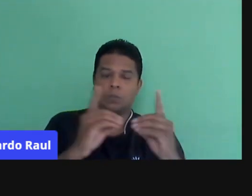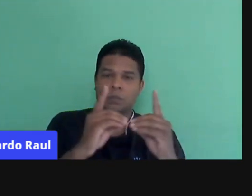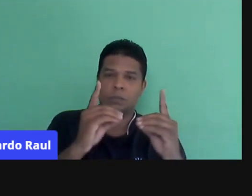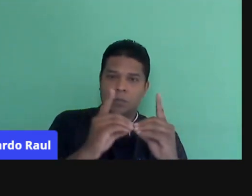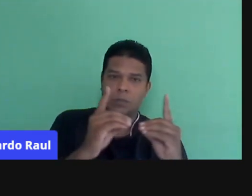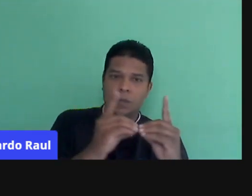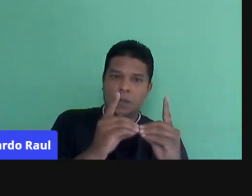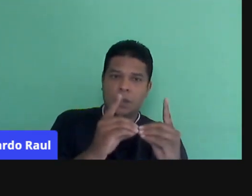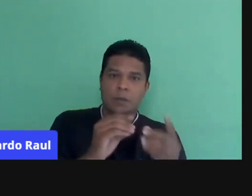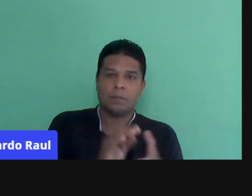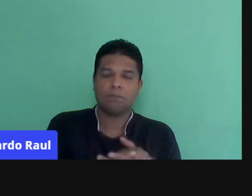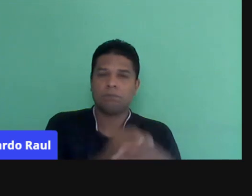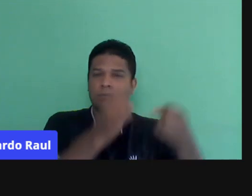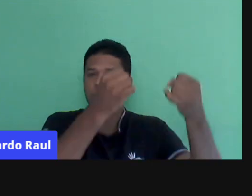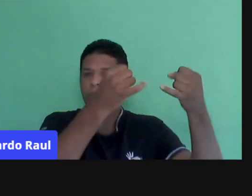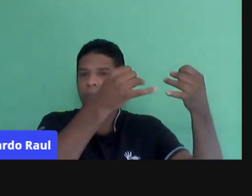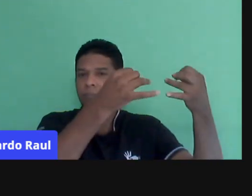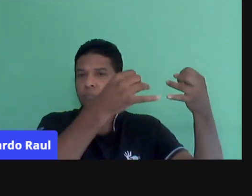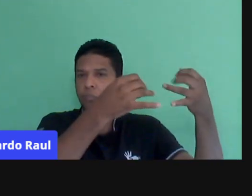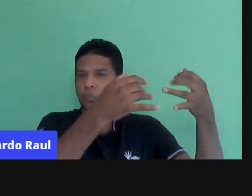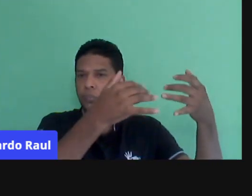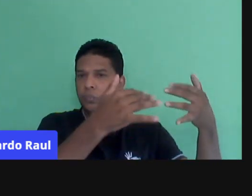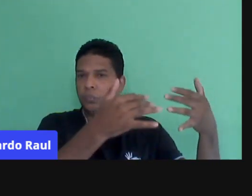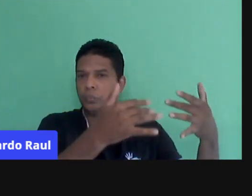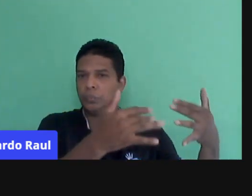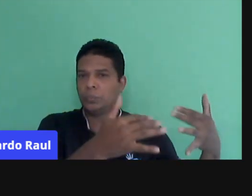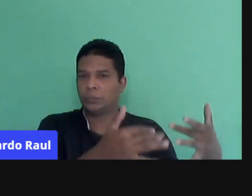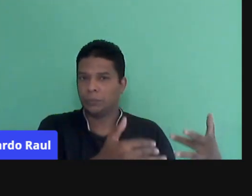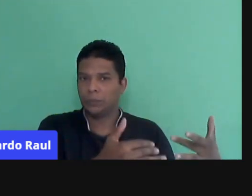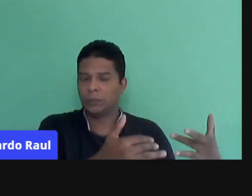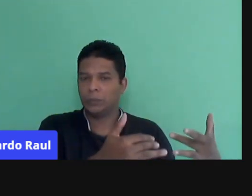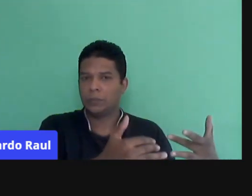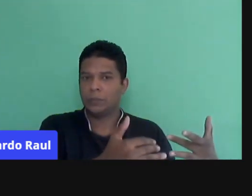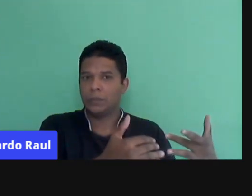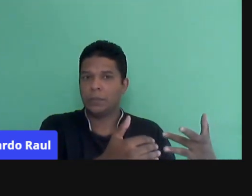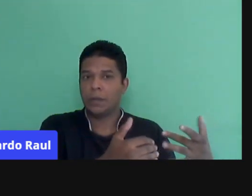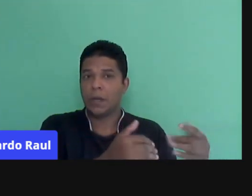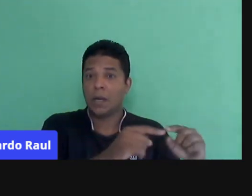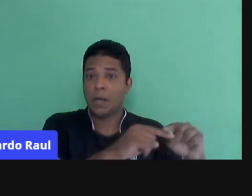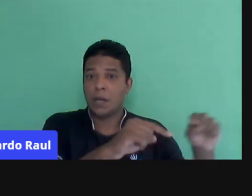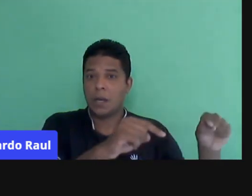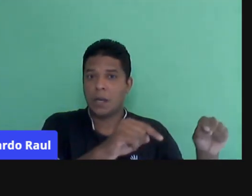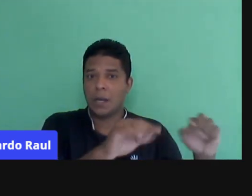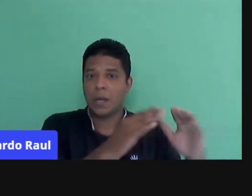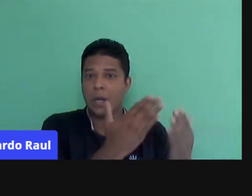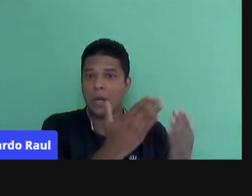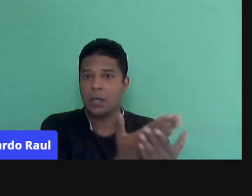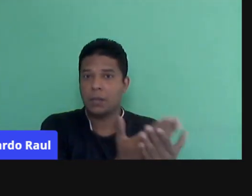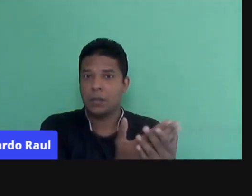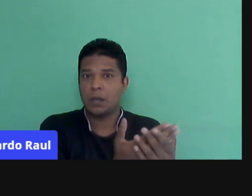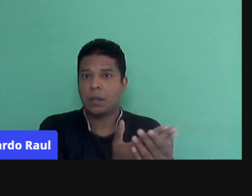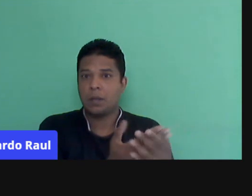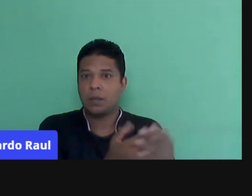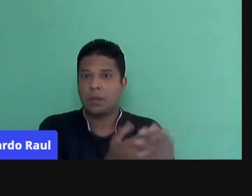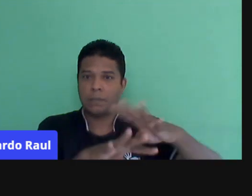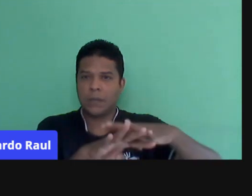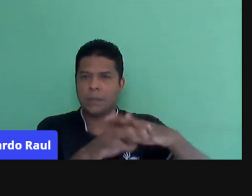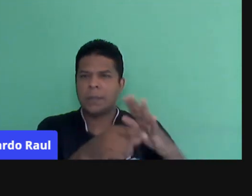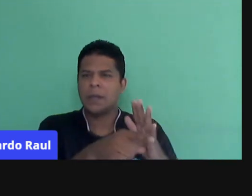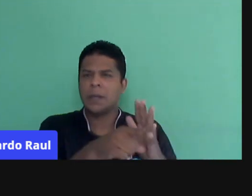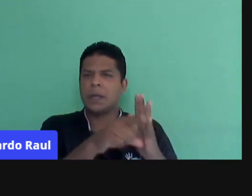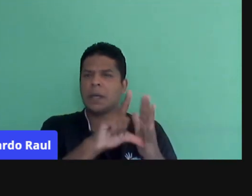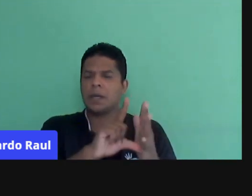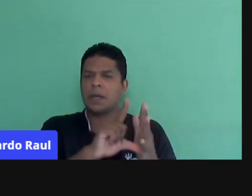vou pontuar um pouquinho, trazer um pouco do cenário das aulas de matemática antes da pandemia. O que a gente